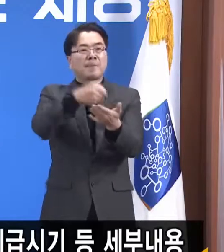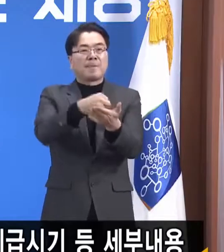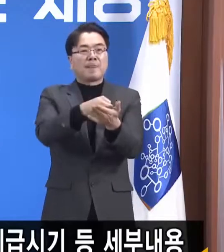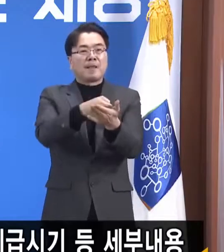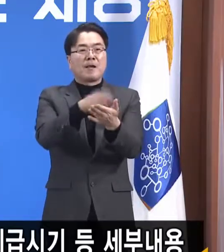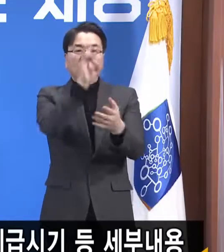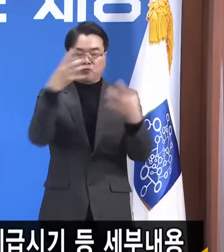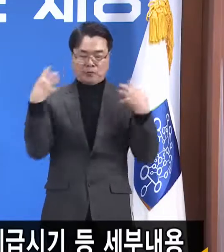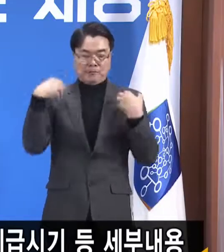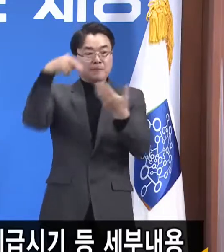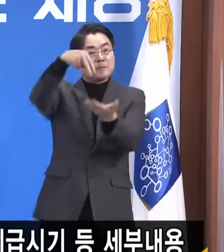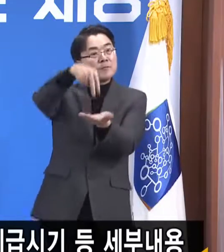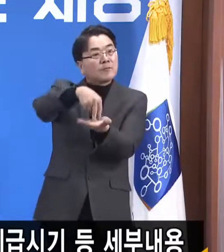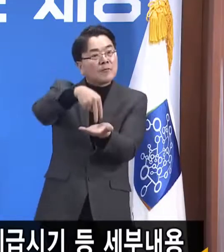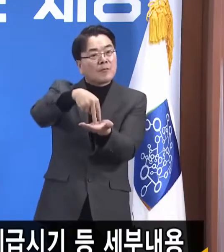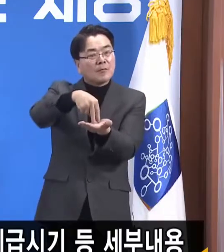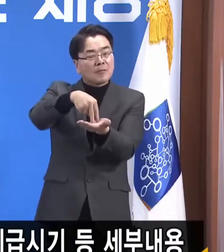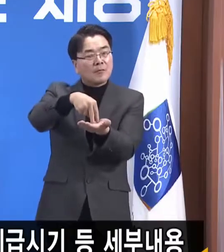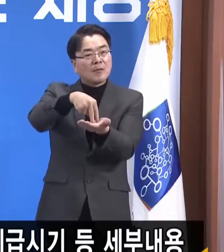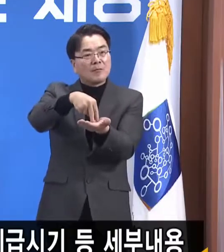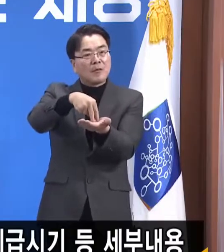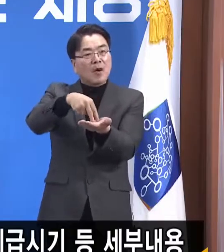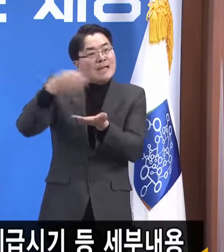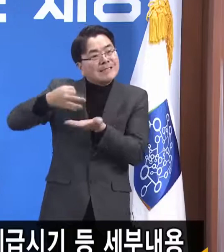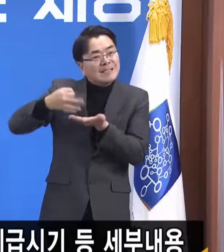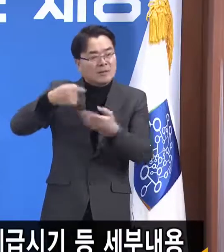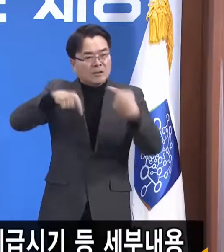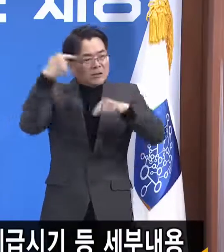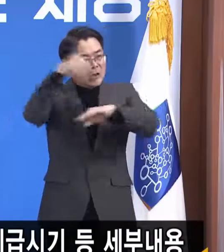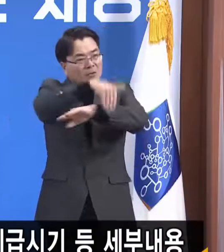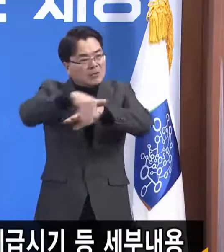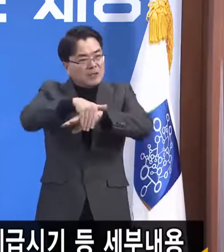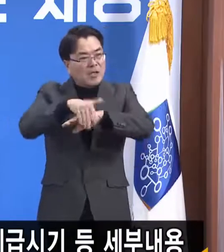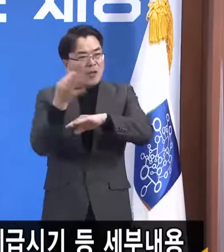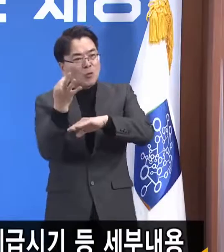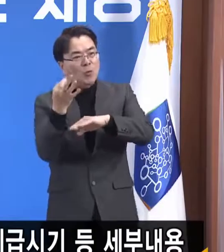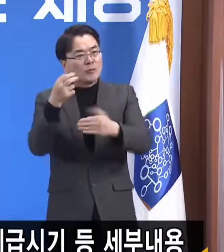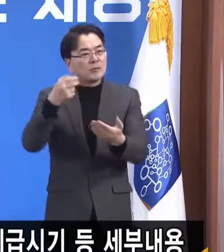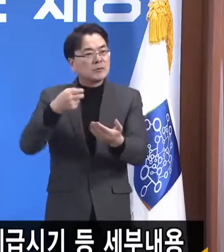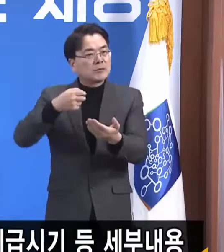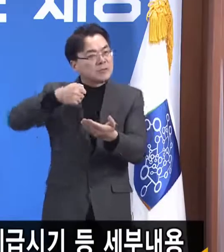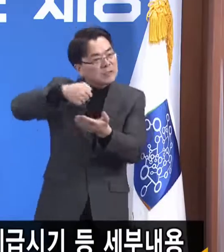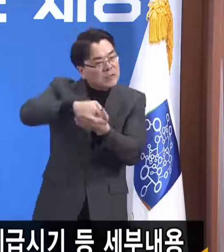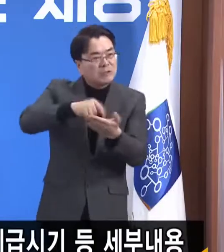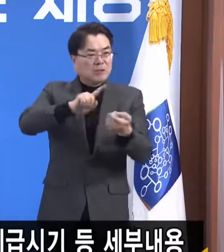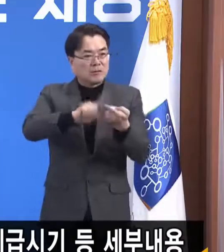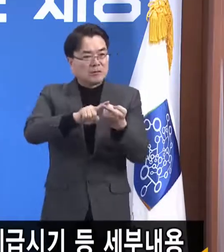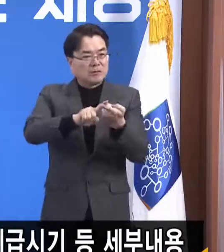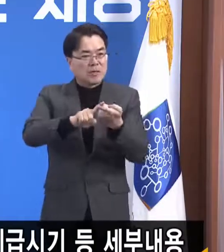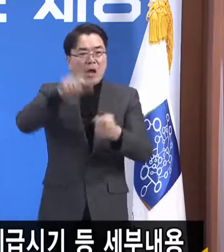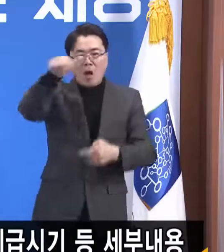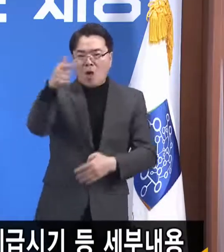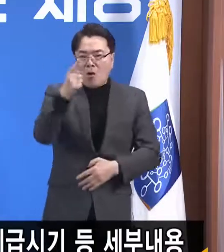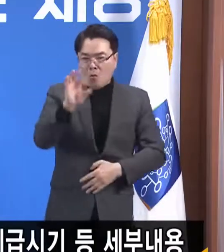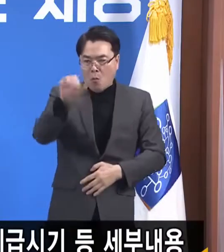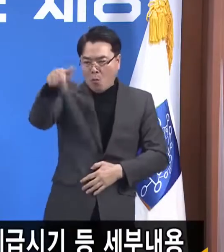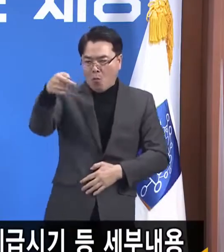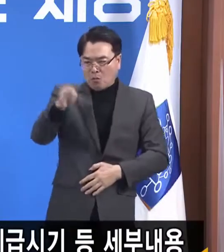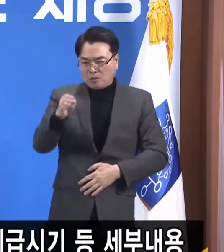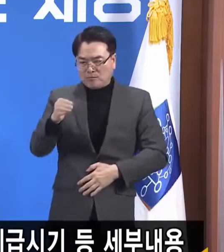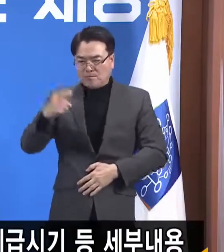재정 또는 통화 정책은 결국 공급 역량을 강화할 것이냐 아니면 수요 역량을 강화할